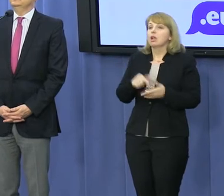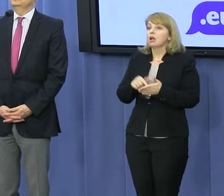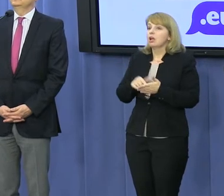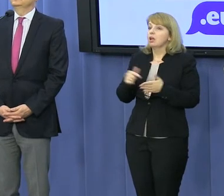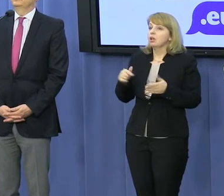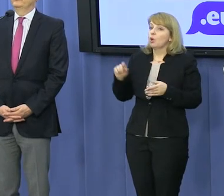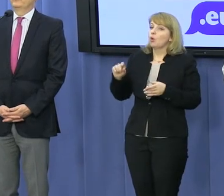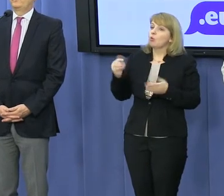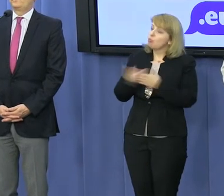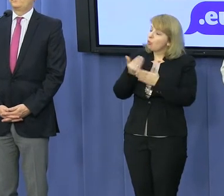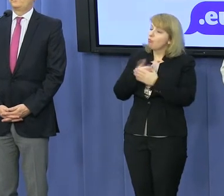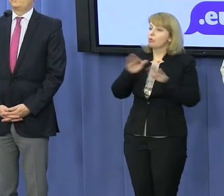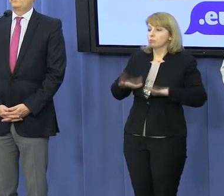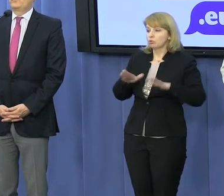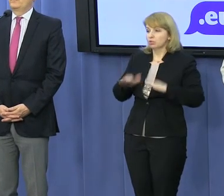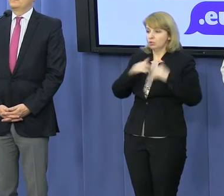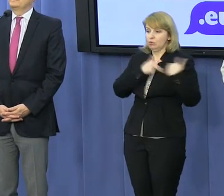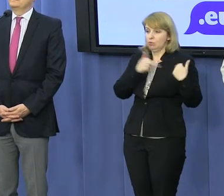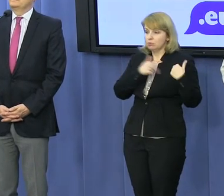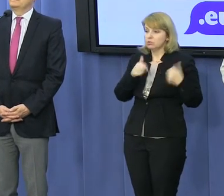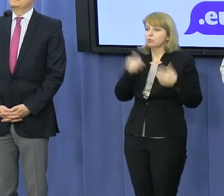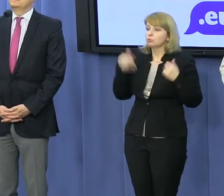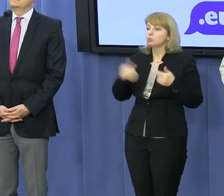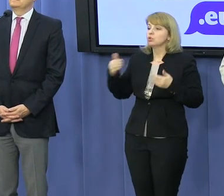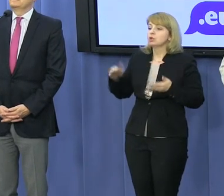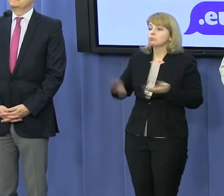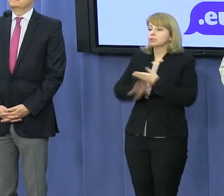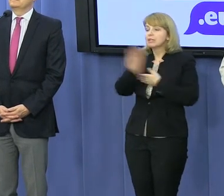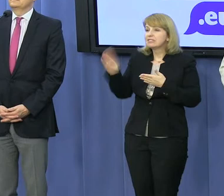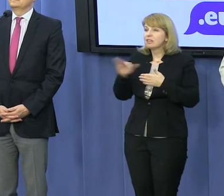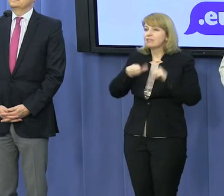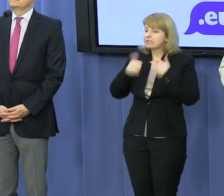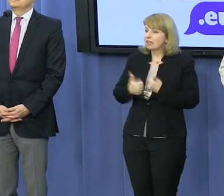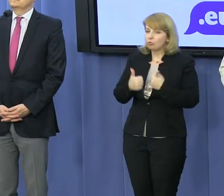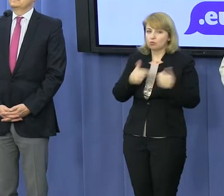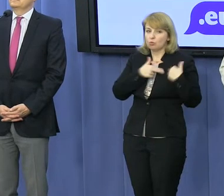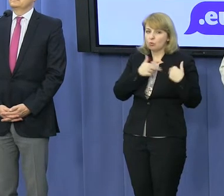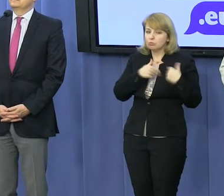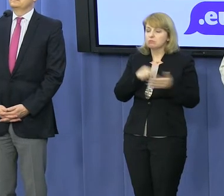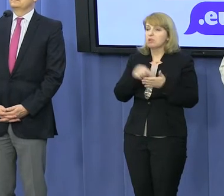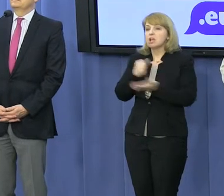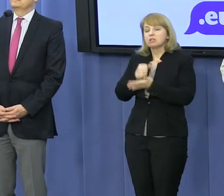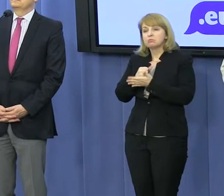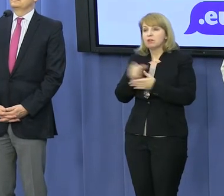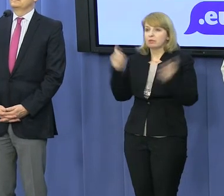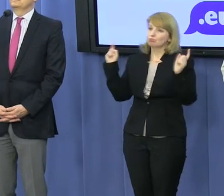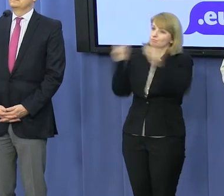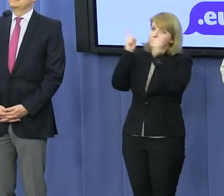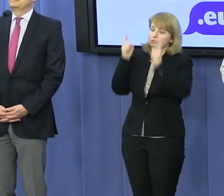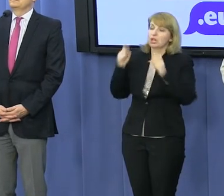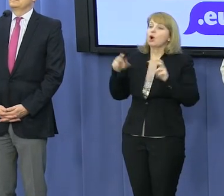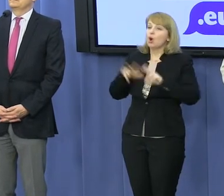posiedzenie tej komisji celem przedstawienia stanowiska komisji w sprawie właśnie tego protestu.